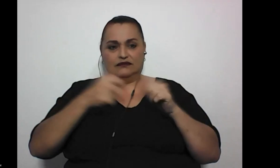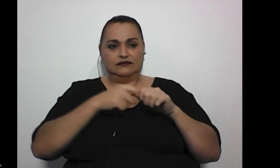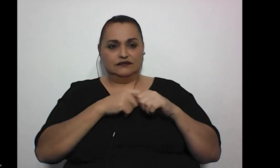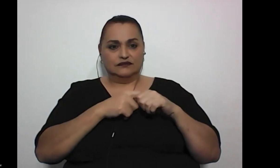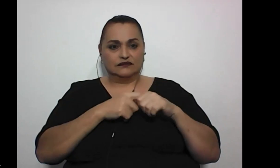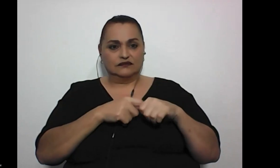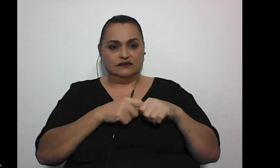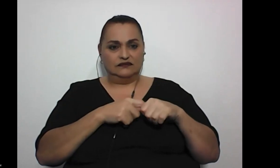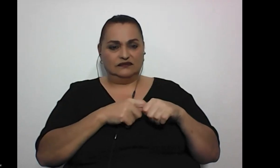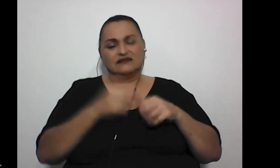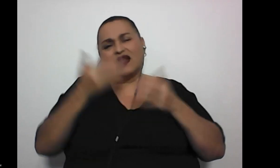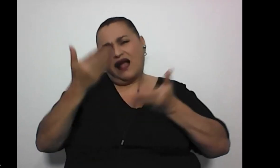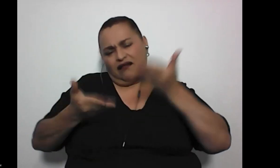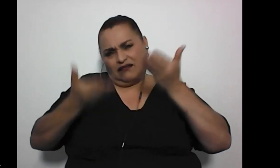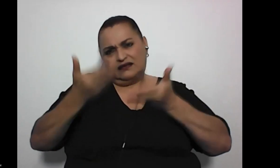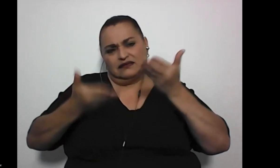a veces